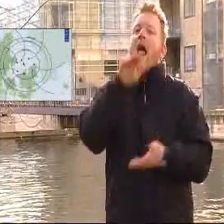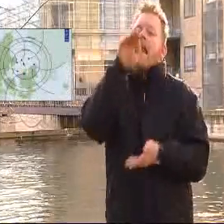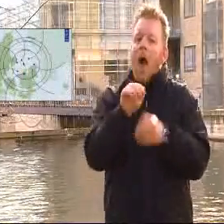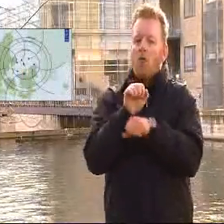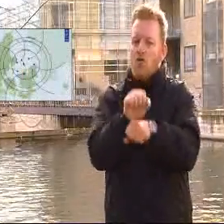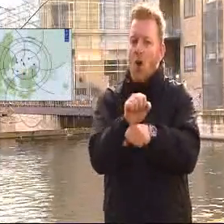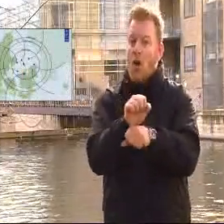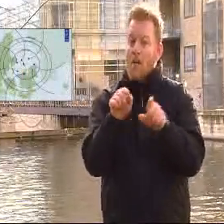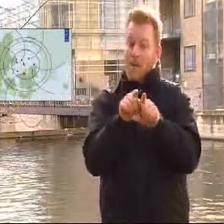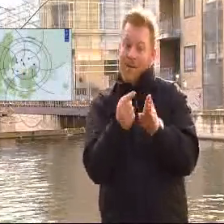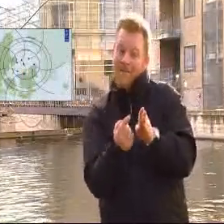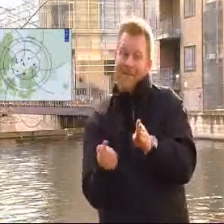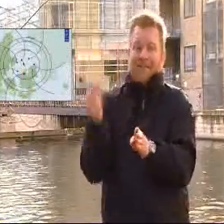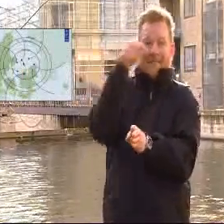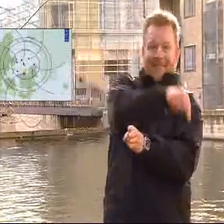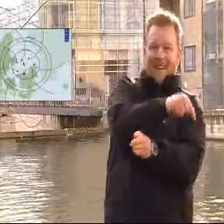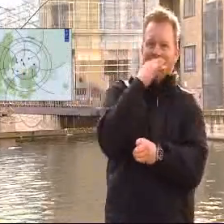lavtryk, mens der ud over havet dannes højtryk.